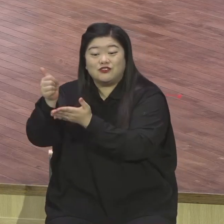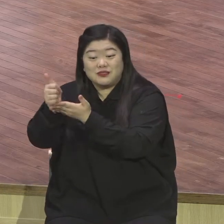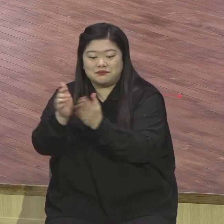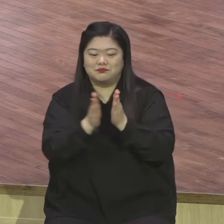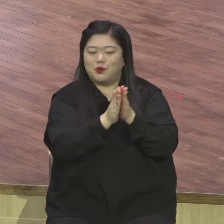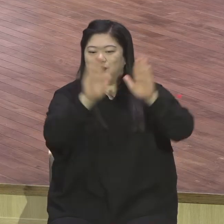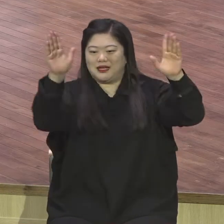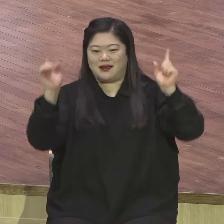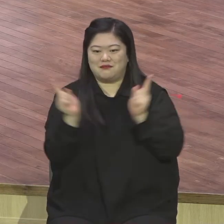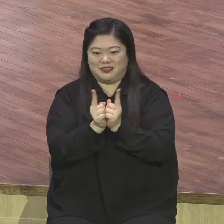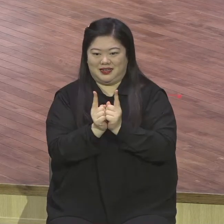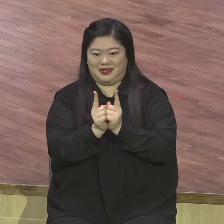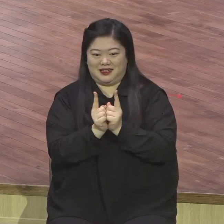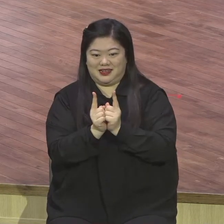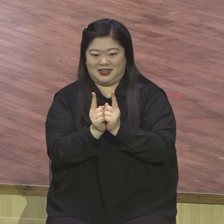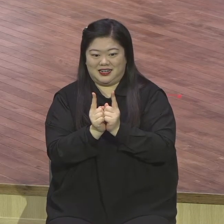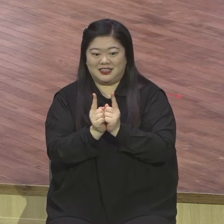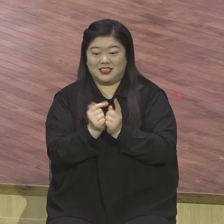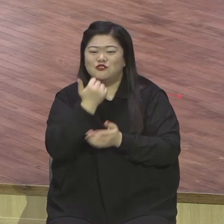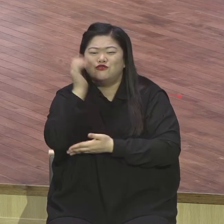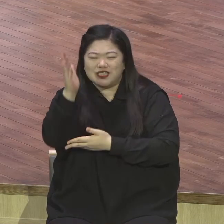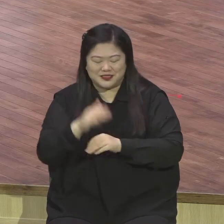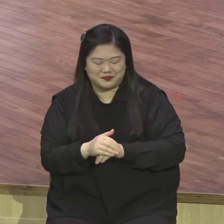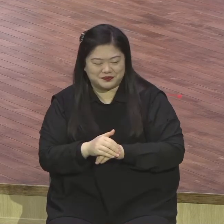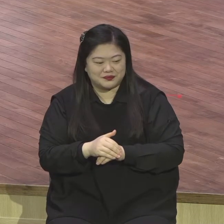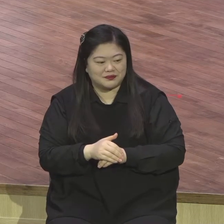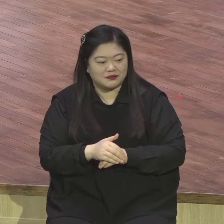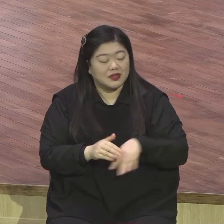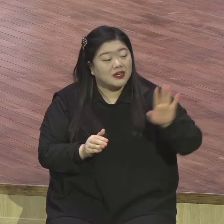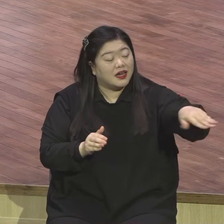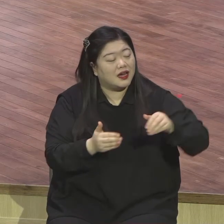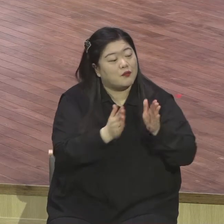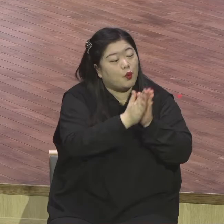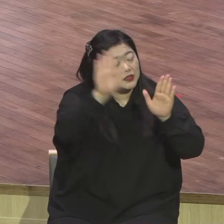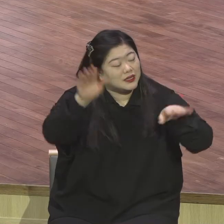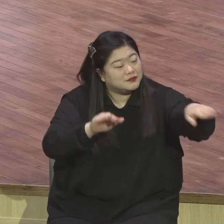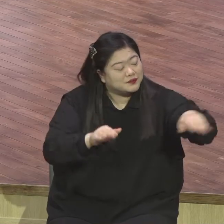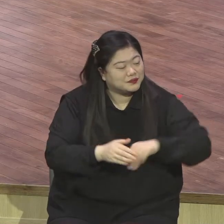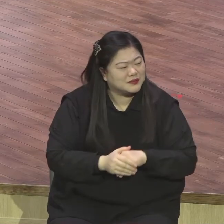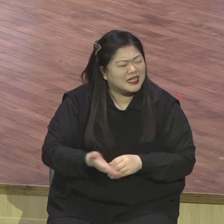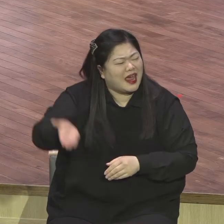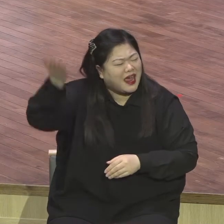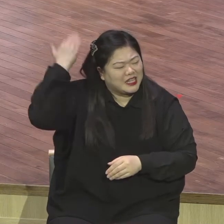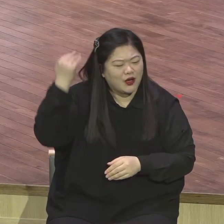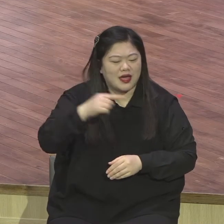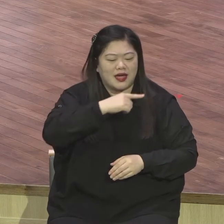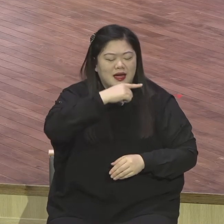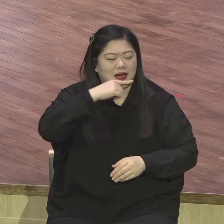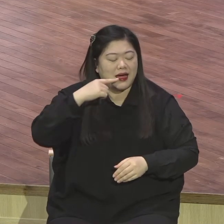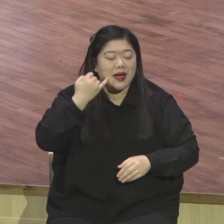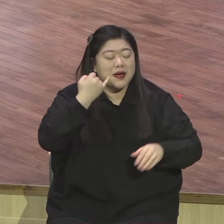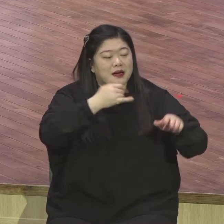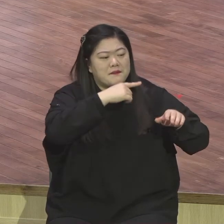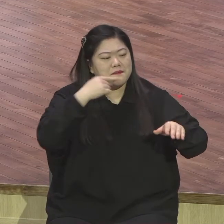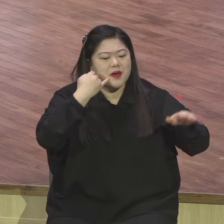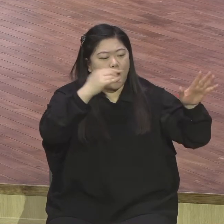그 홍해 갈은 그 능력 오늘도 행할 수 있는가? 그렇게 질문을 하니까